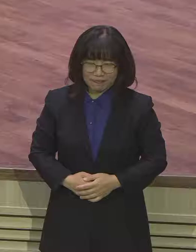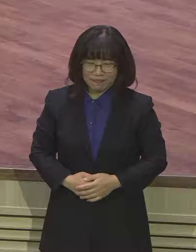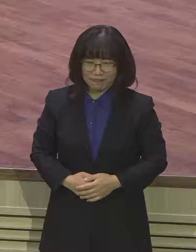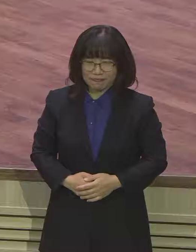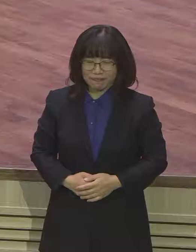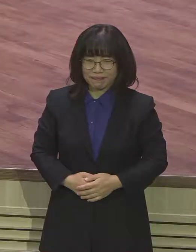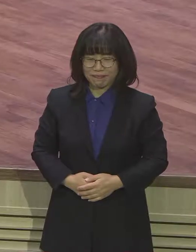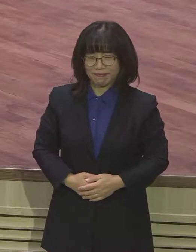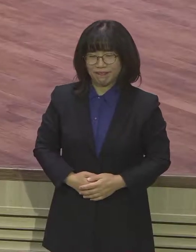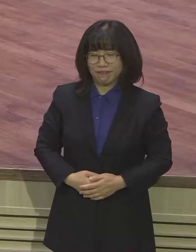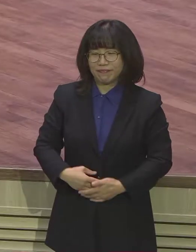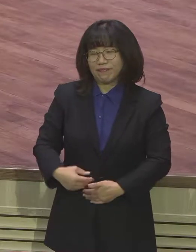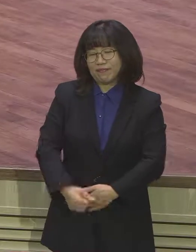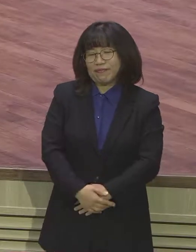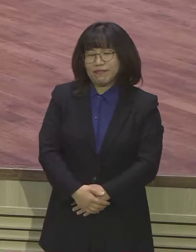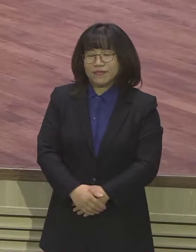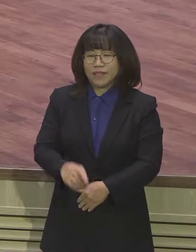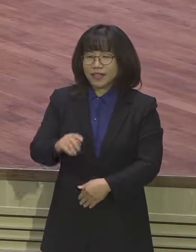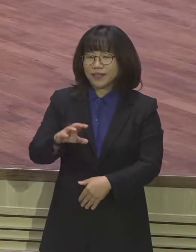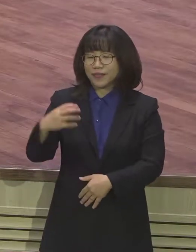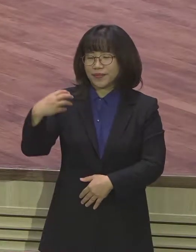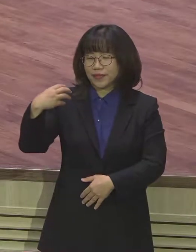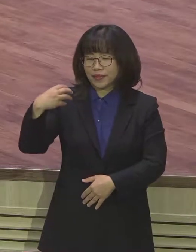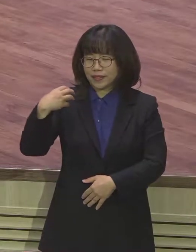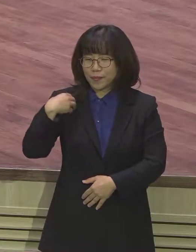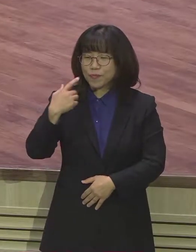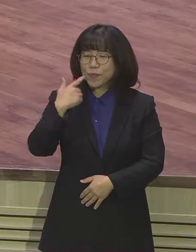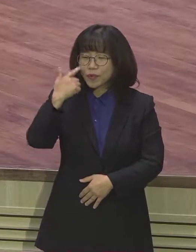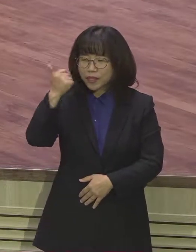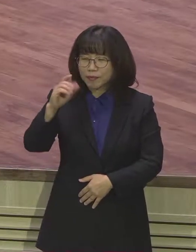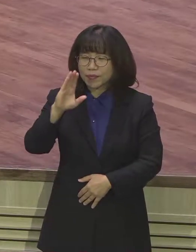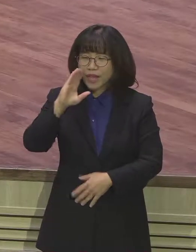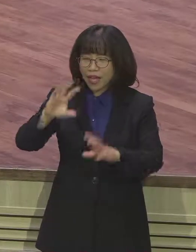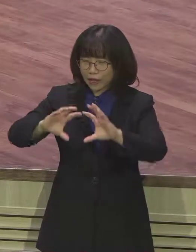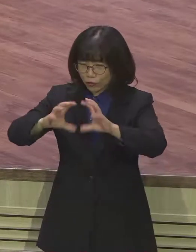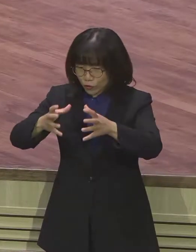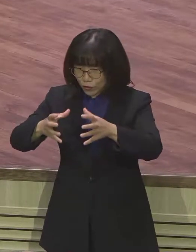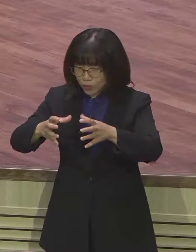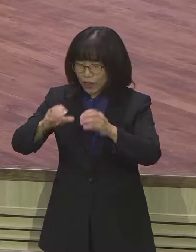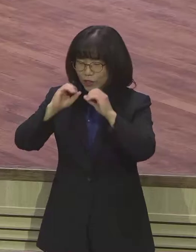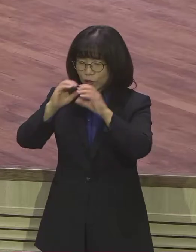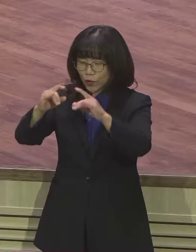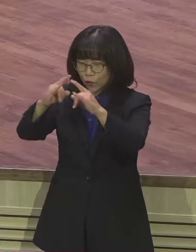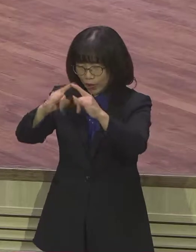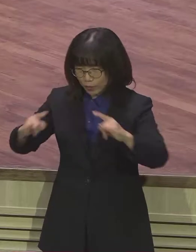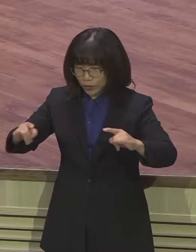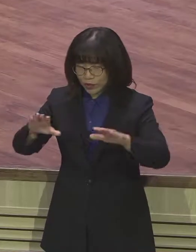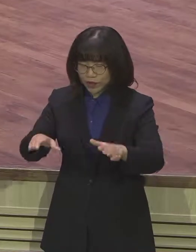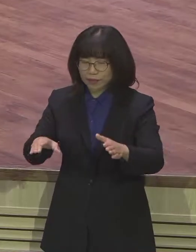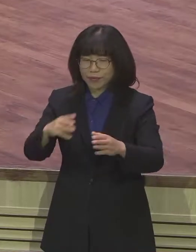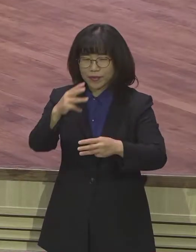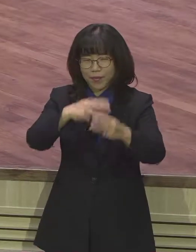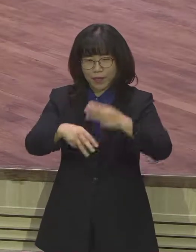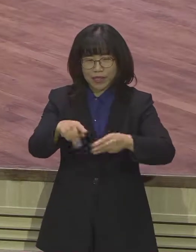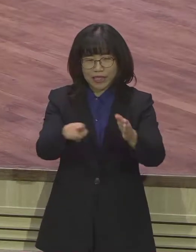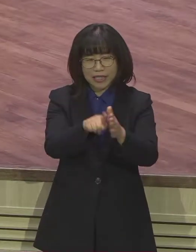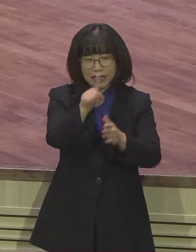목사님께서는 한 주간 태국 전도 캠프 집회를 인도하시고 태국 랩너트 신학교 특강을 진행하셨습니다.